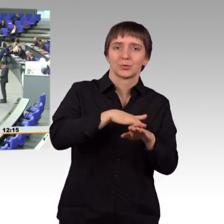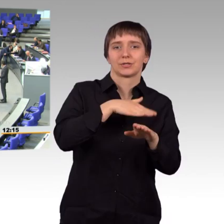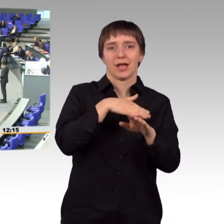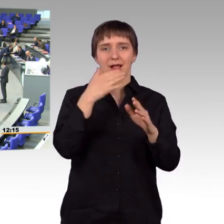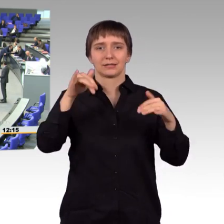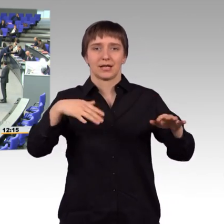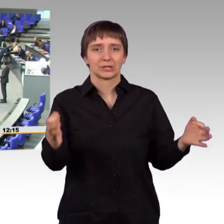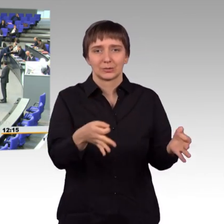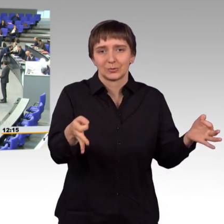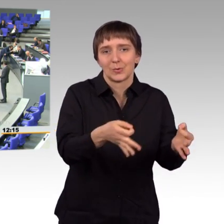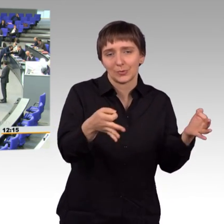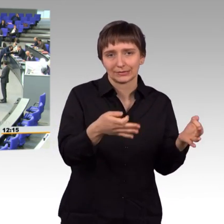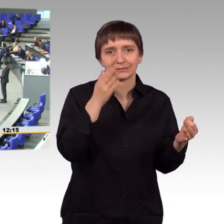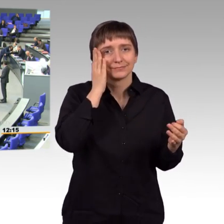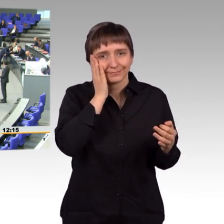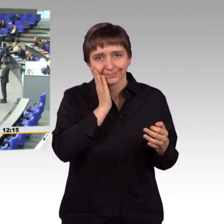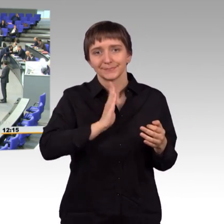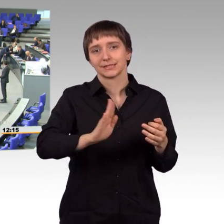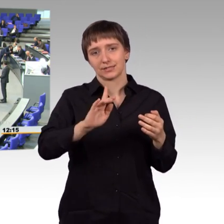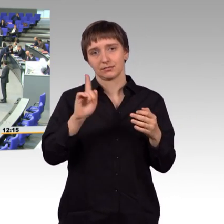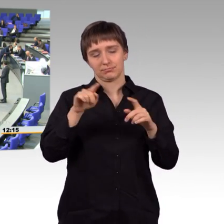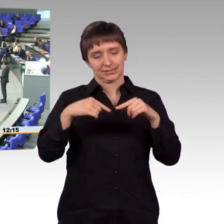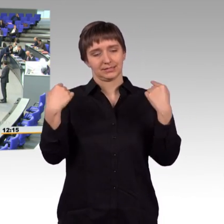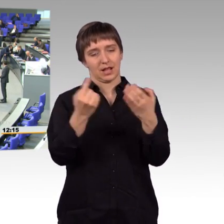dem Plenarsaal auszutragen, möglichst ohne Tätlichkeiten.